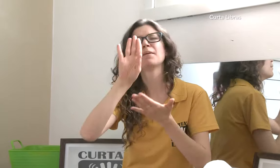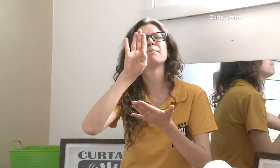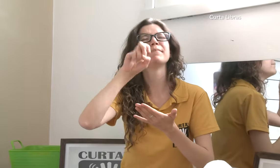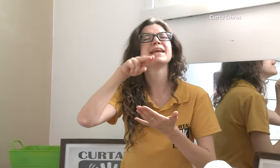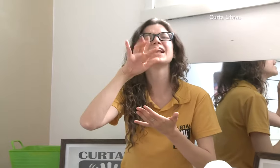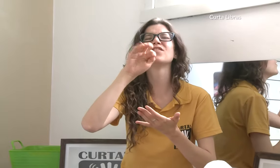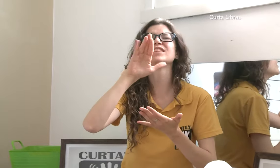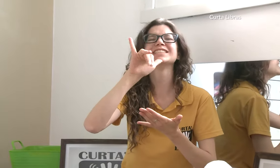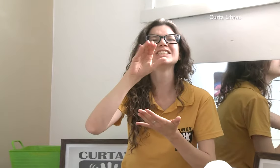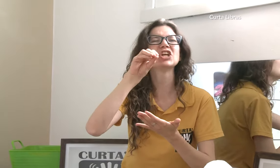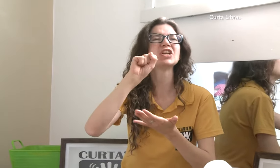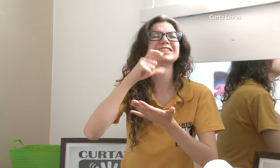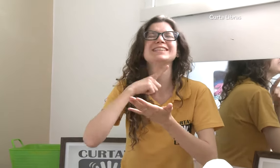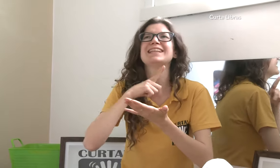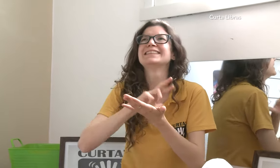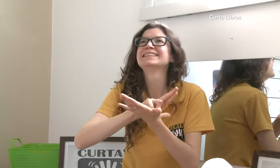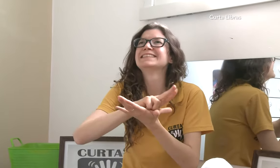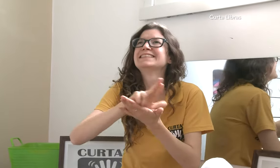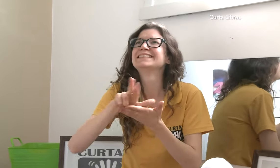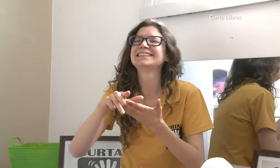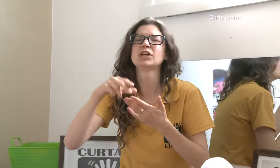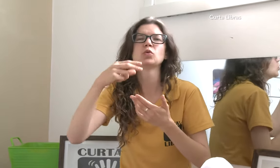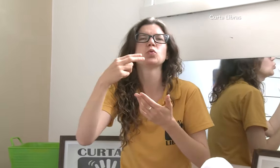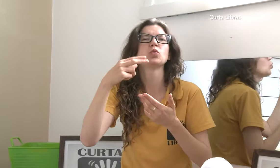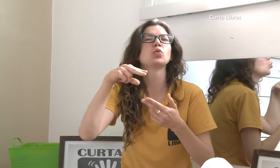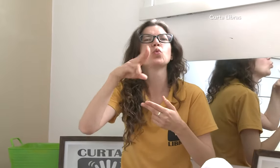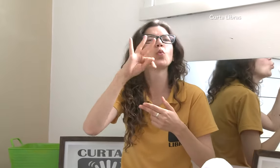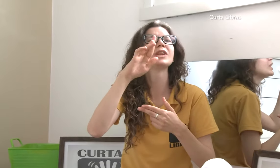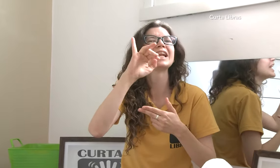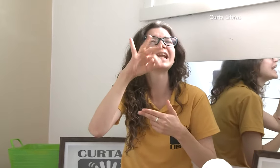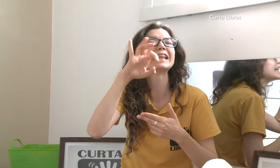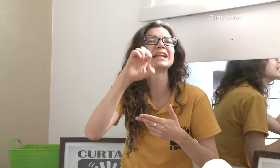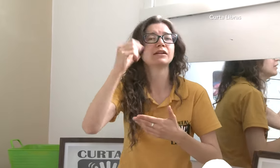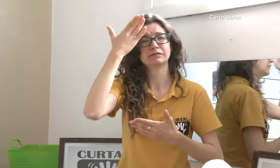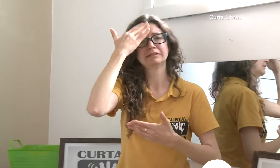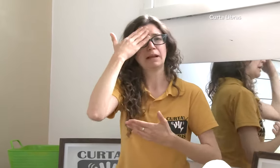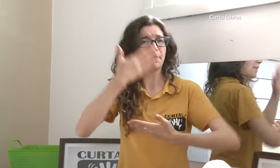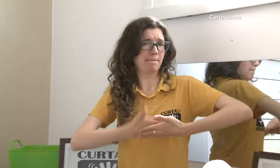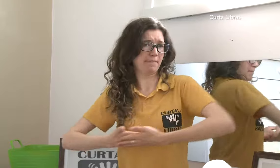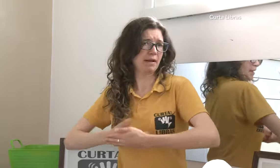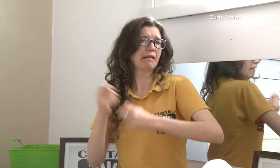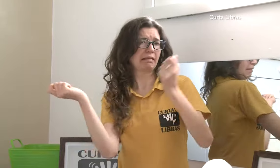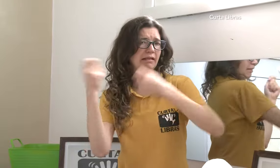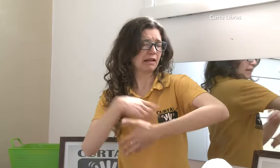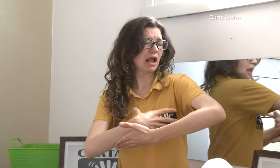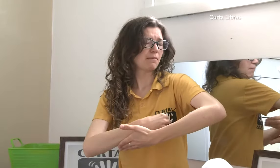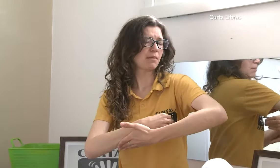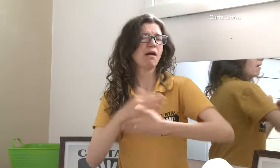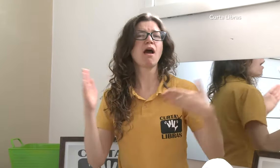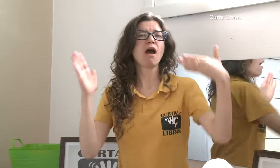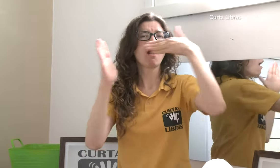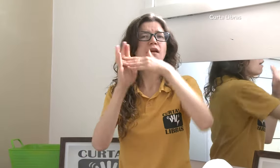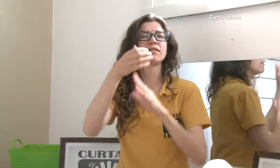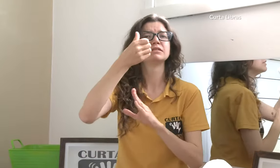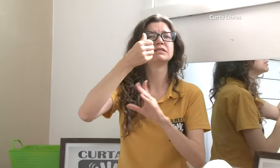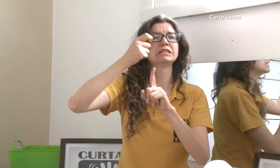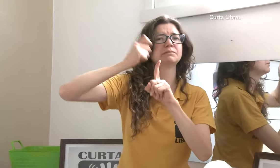série de benefícios para o bebê, pois fornece muitos nutrientes. Você sabe, o bebê pode ser